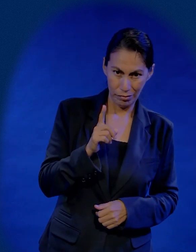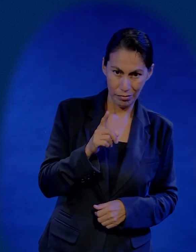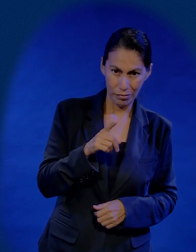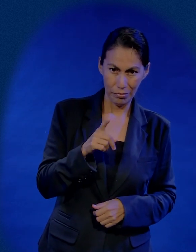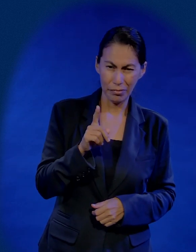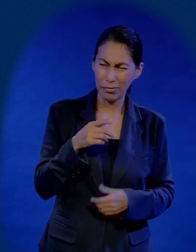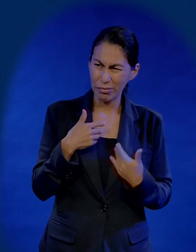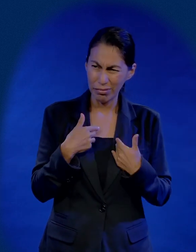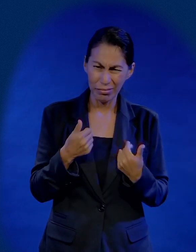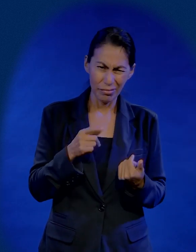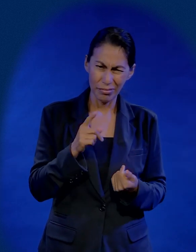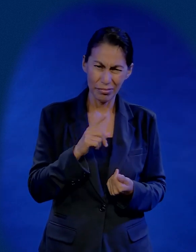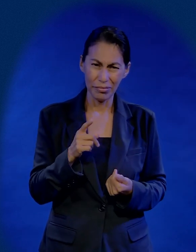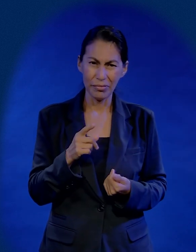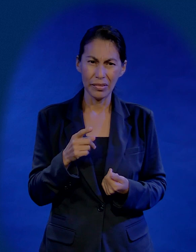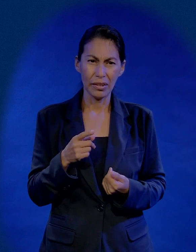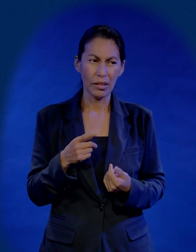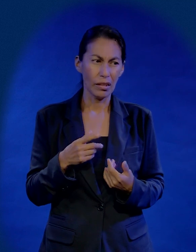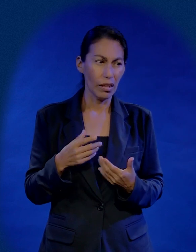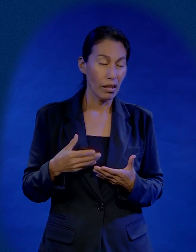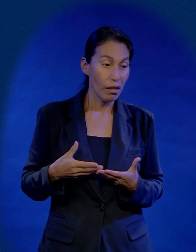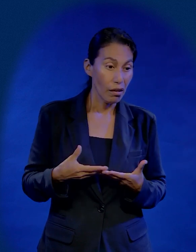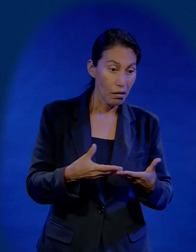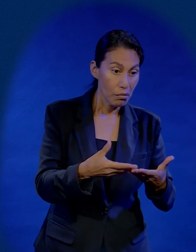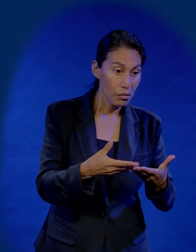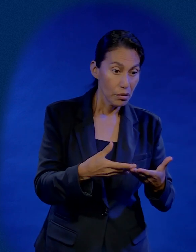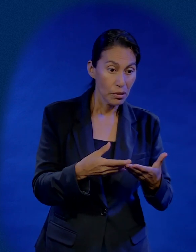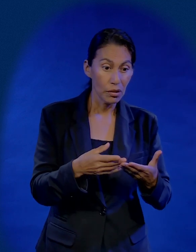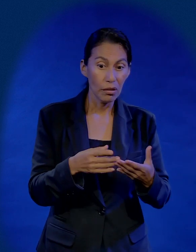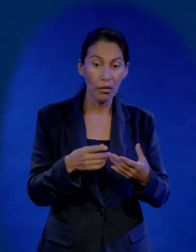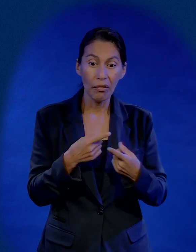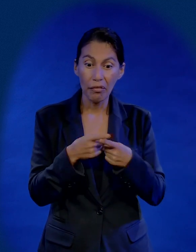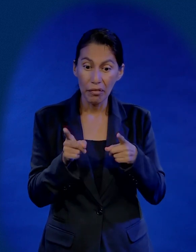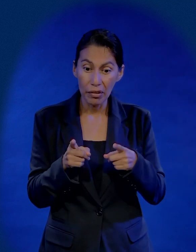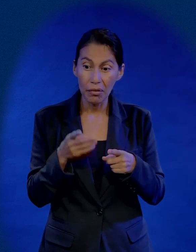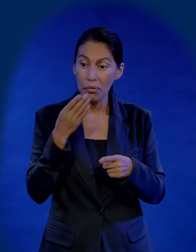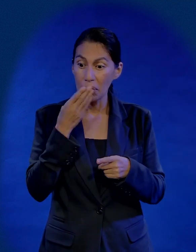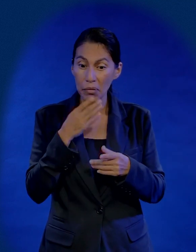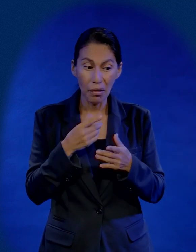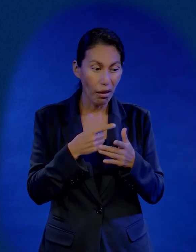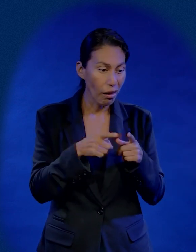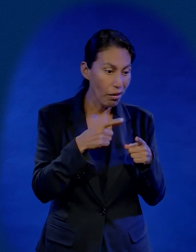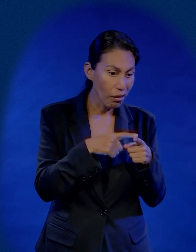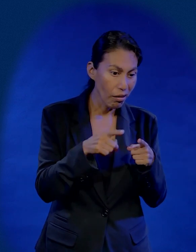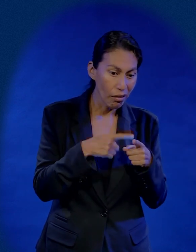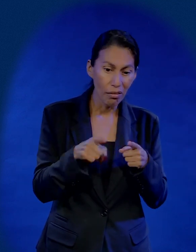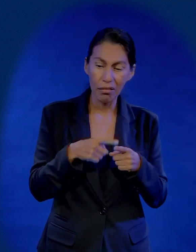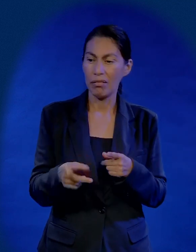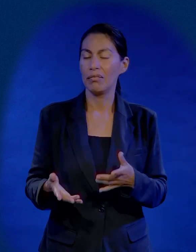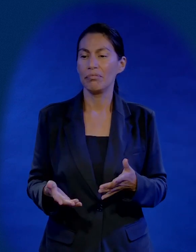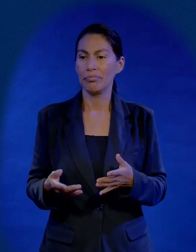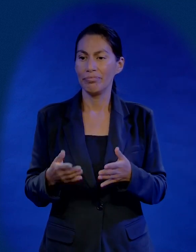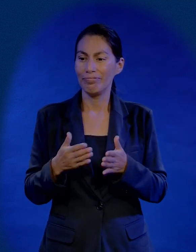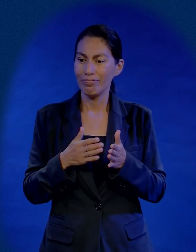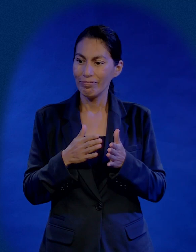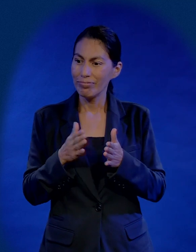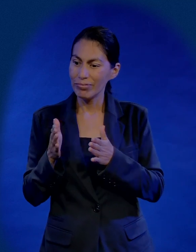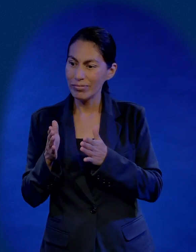ellos lo entienden, pero siempre están buscando para su vida caminos, direcciones lejos de la palabra de Dios porque es una mejor